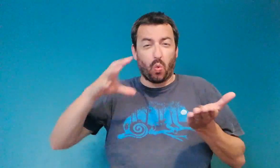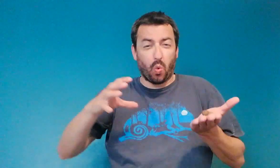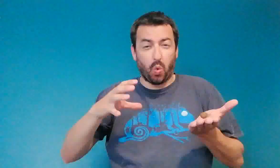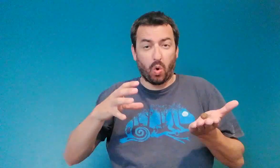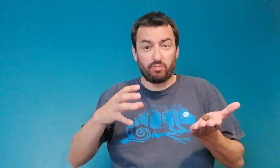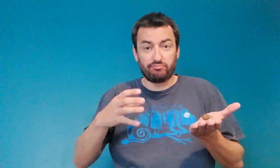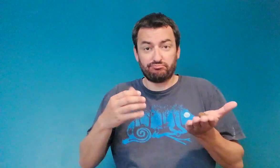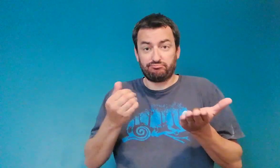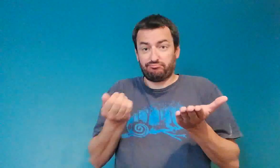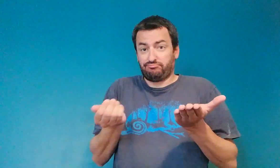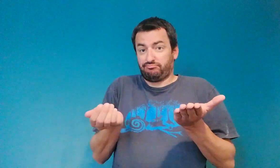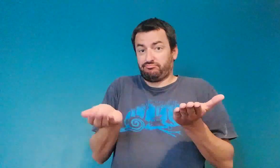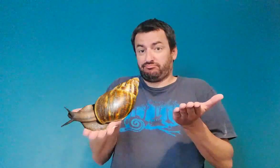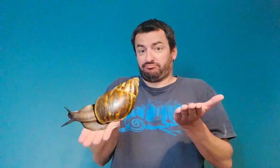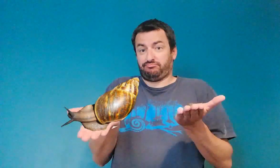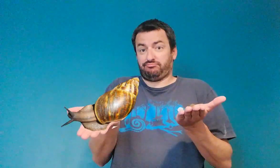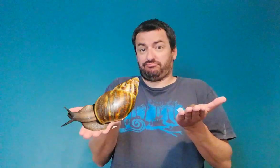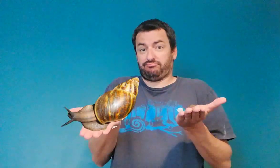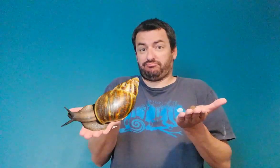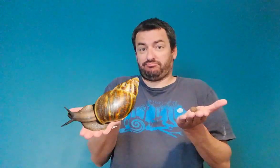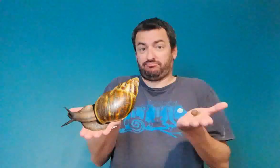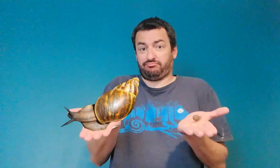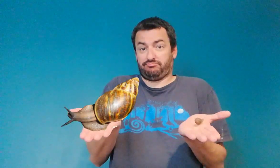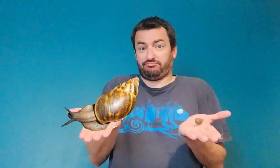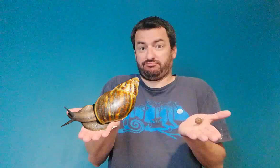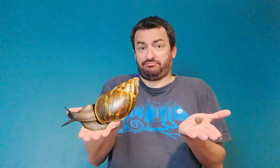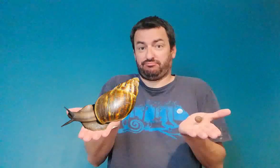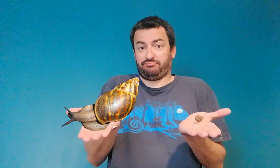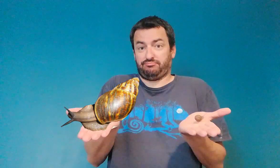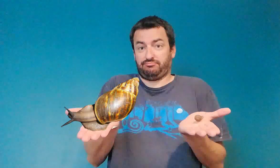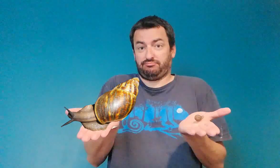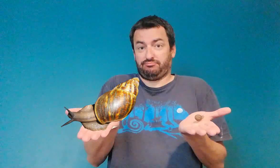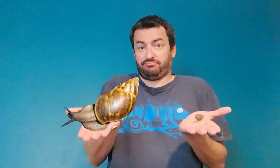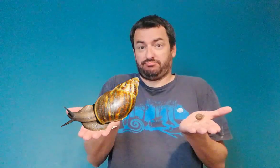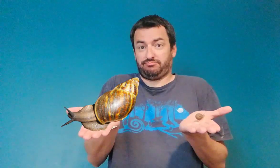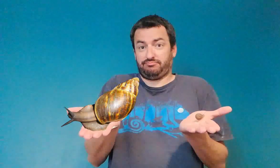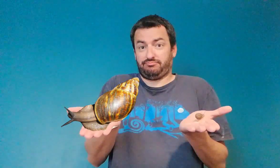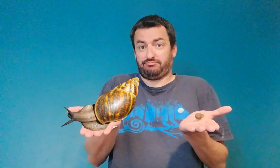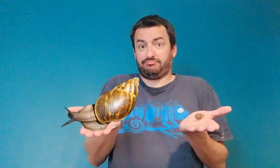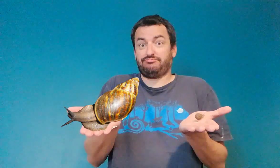Mais il y a des pays où les escargots sont très gros, comme celui-là. Vous voyez la différence ?